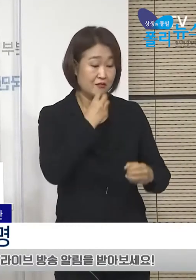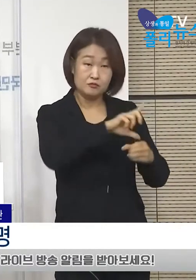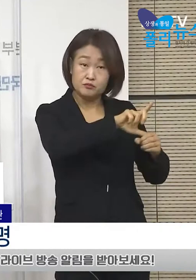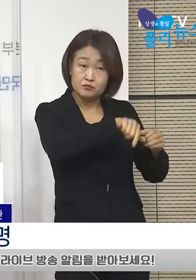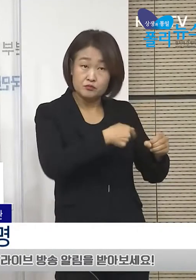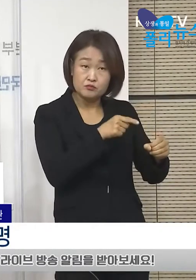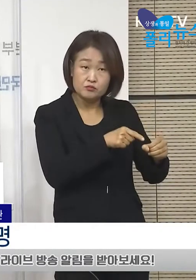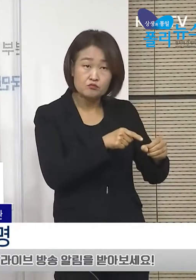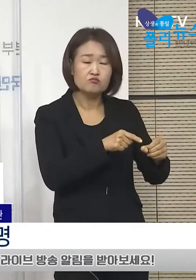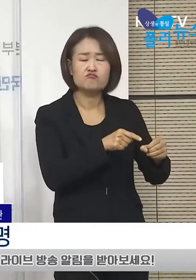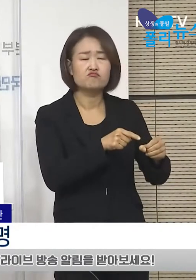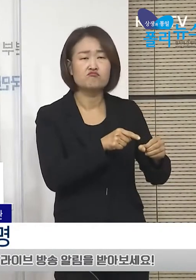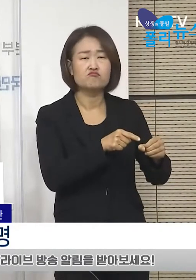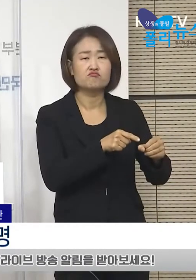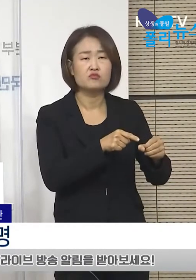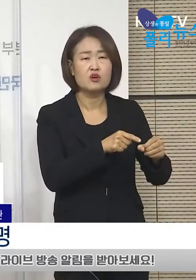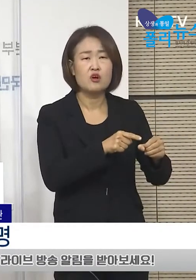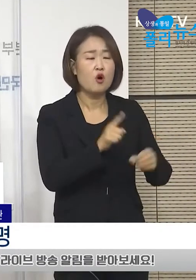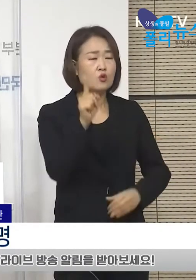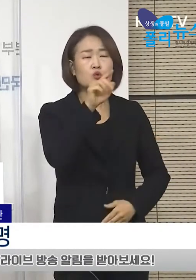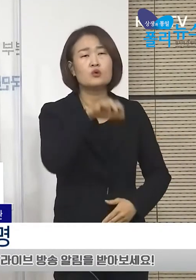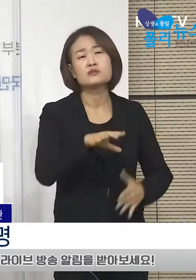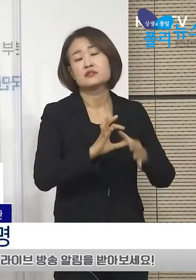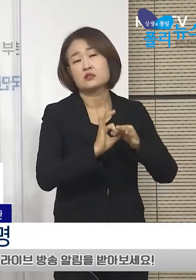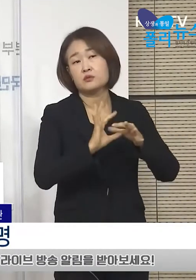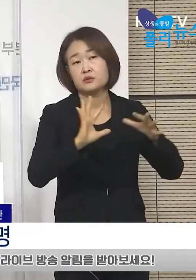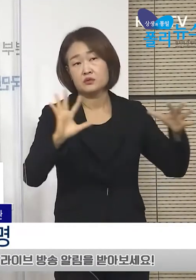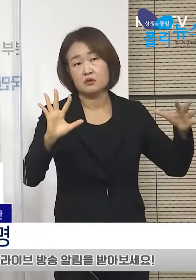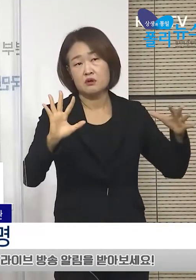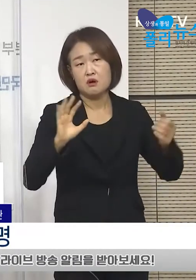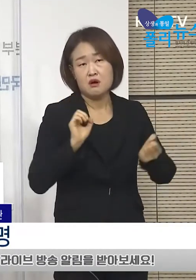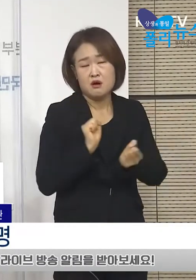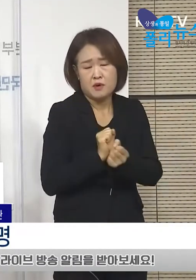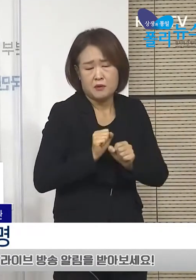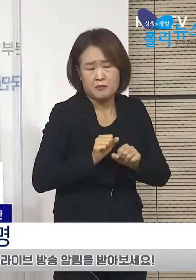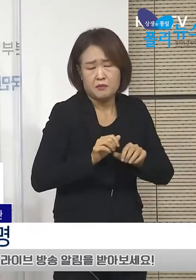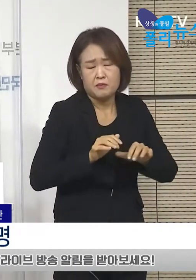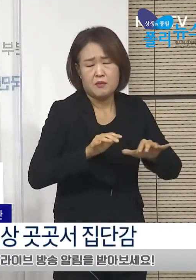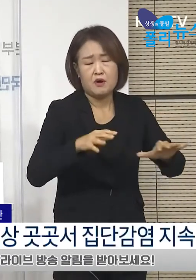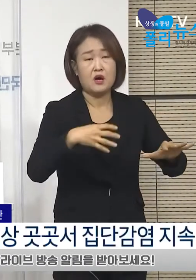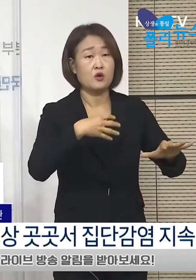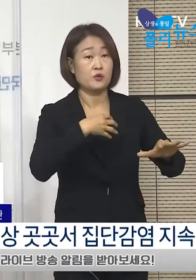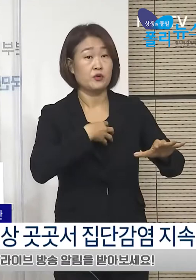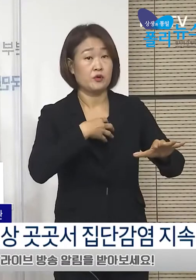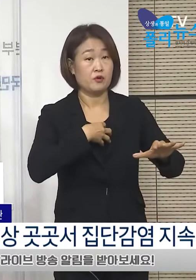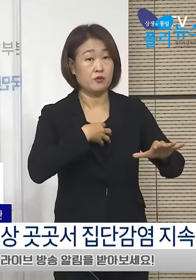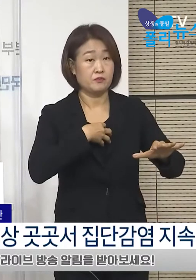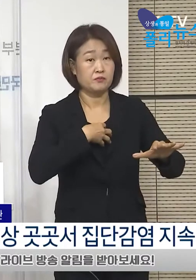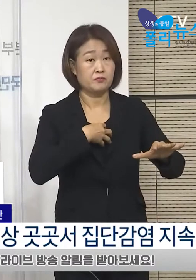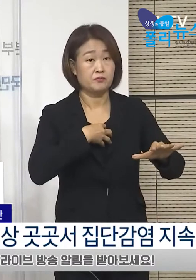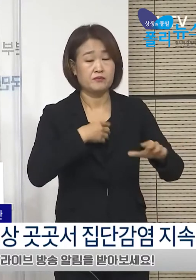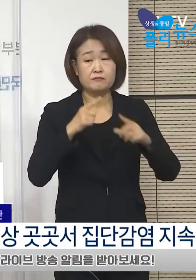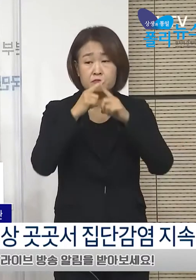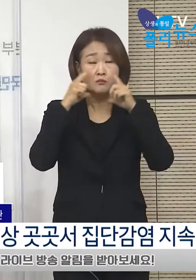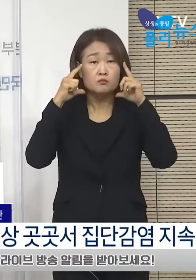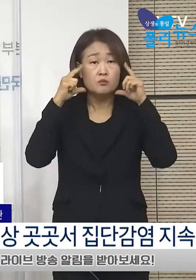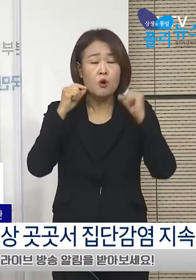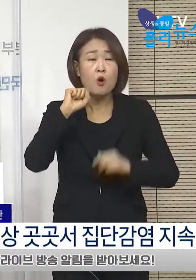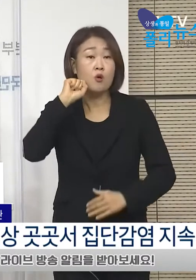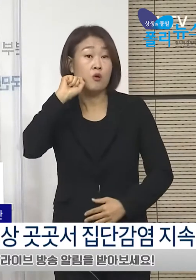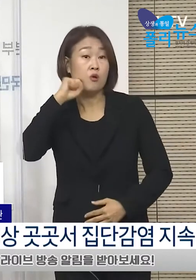경우 언제 어디서든 코로나19가 감염될 수 있으며 마스크 착용이 어렵고